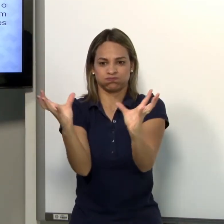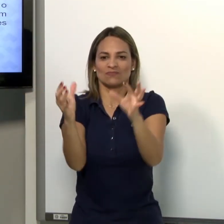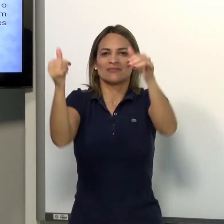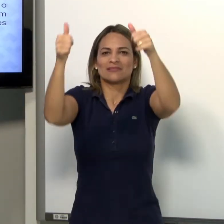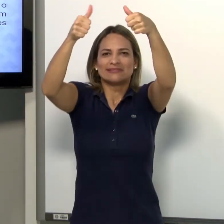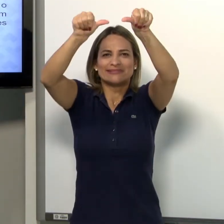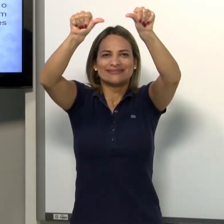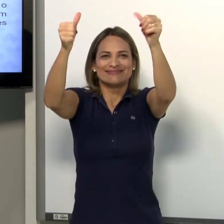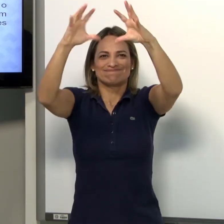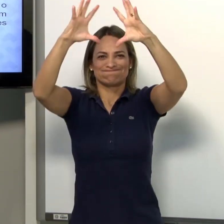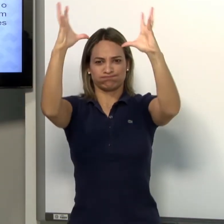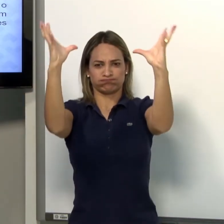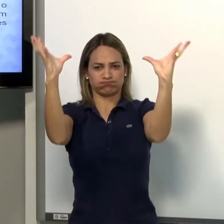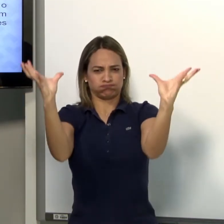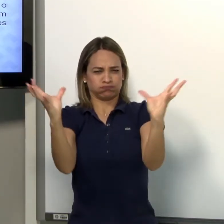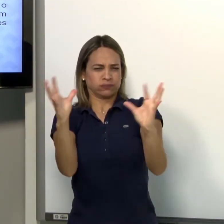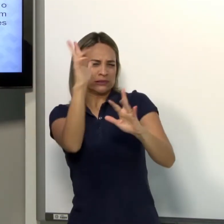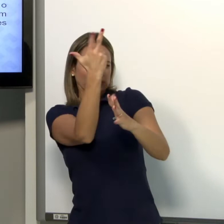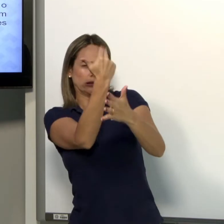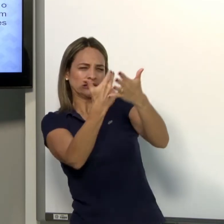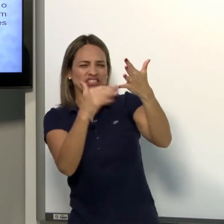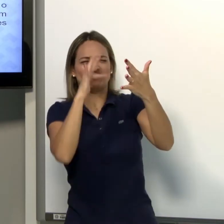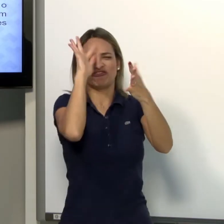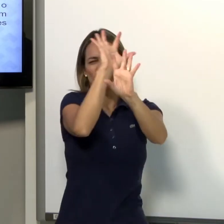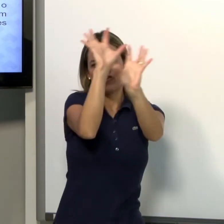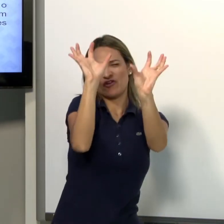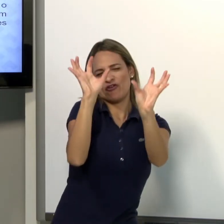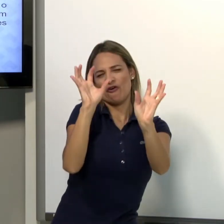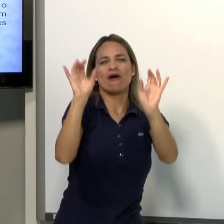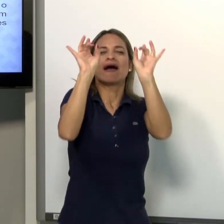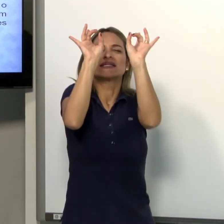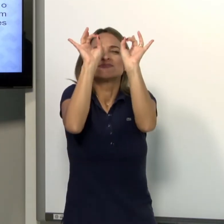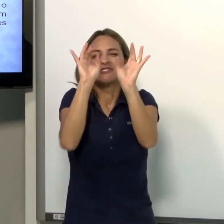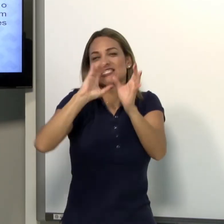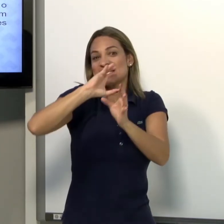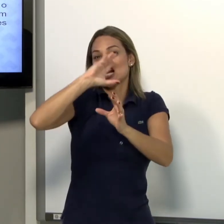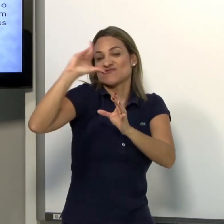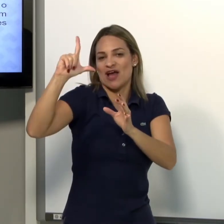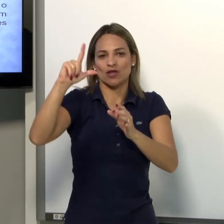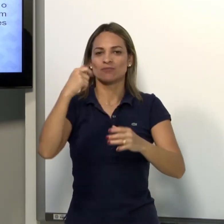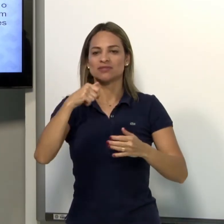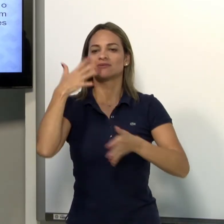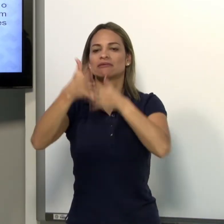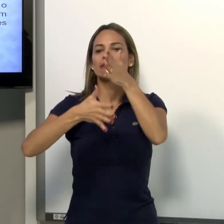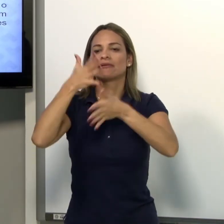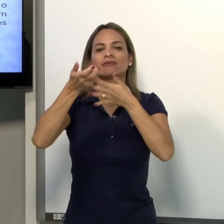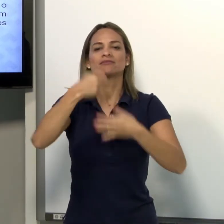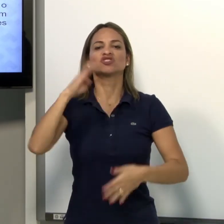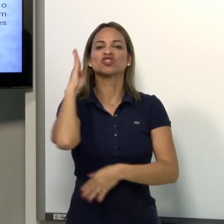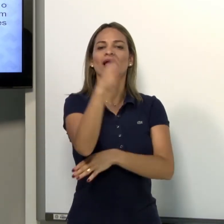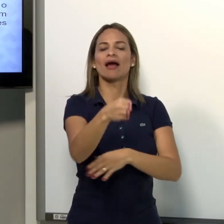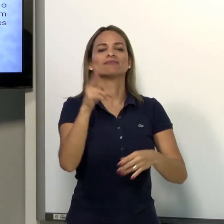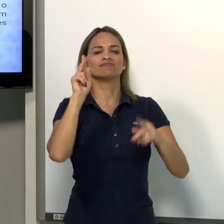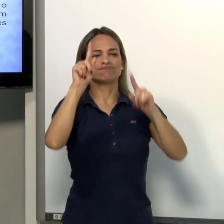Dele? Ele é muito largo? Ele é muito grande? Tem desenhos? Tem flores? Ou o classificador?